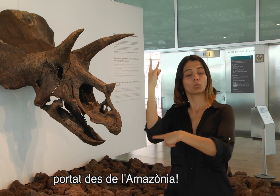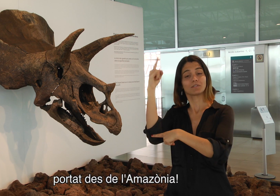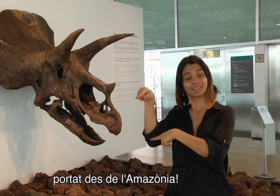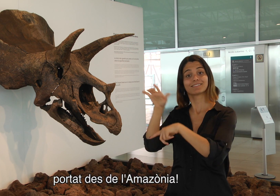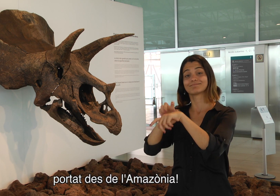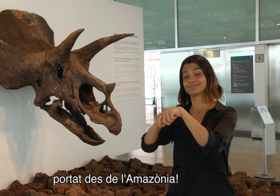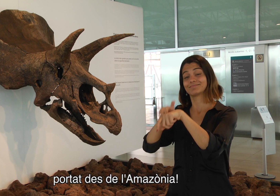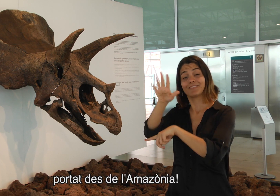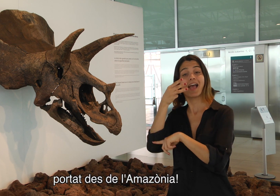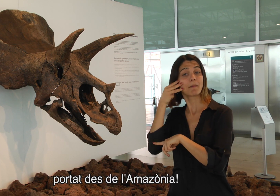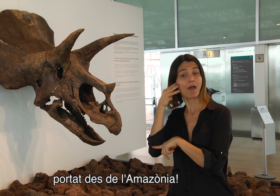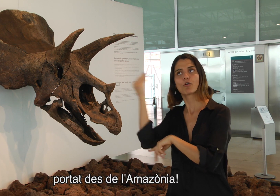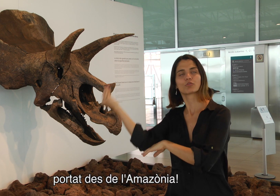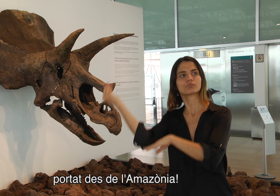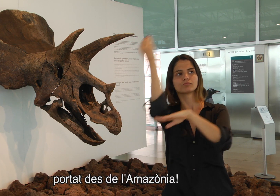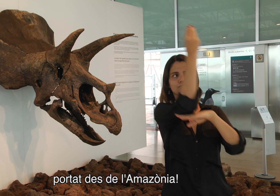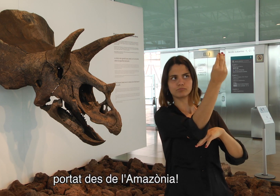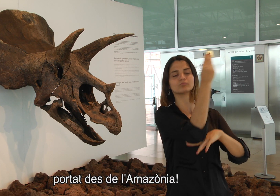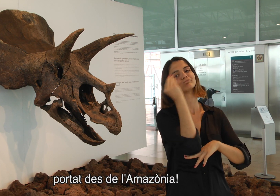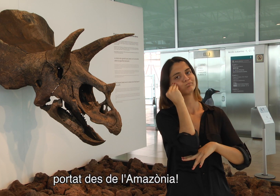naturalitzat de Cariquara, portat des de la Massònia.